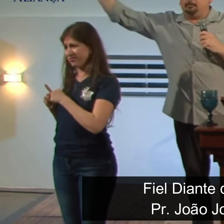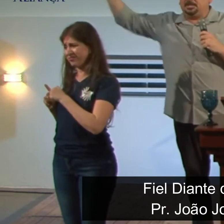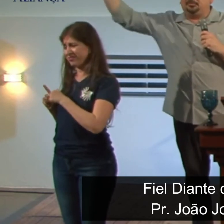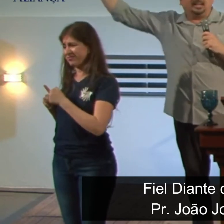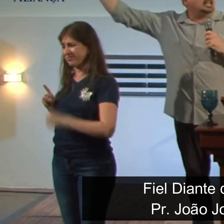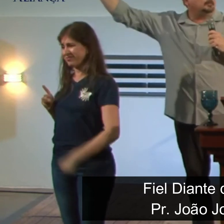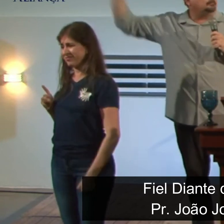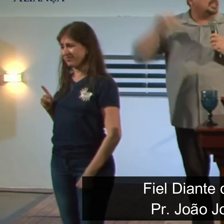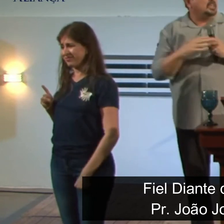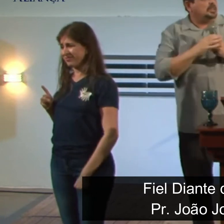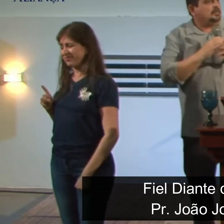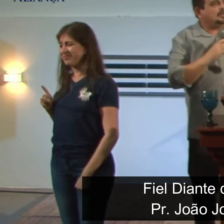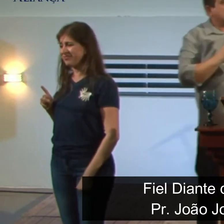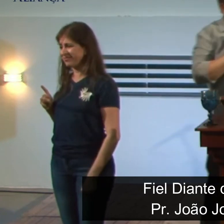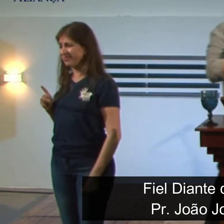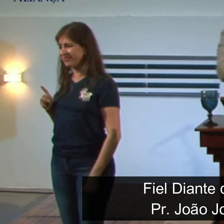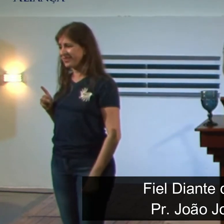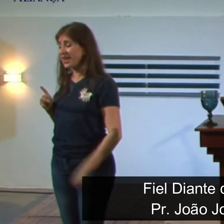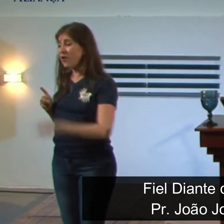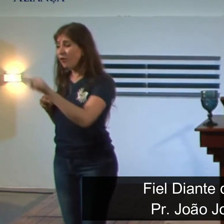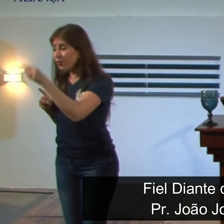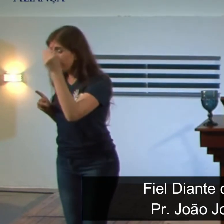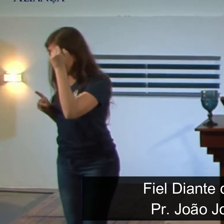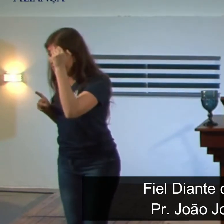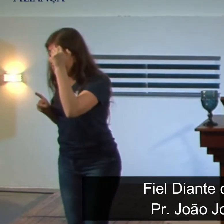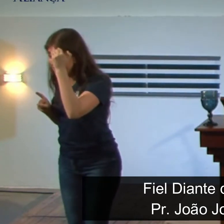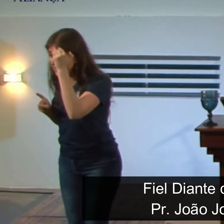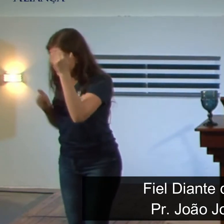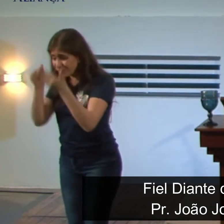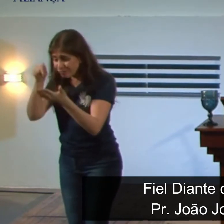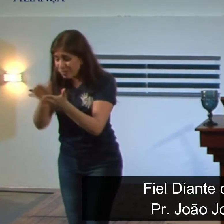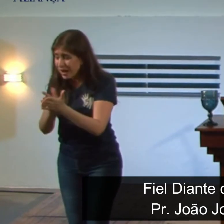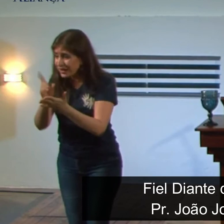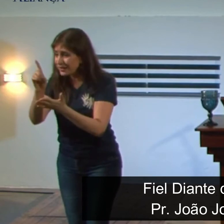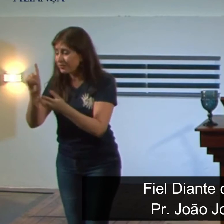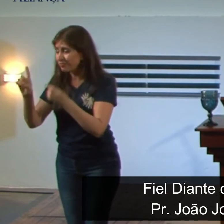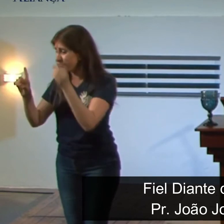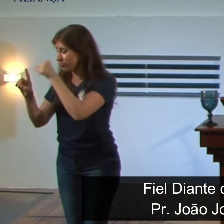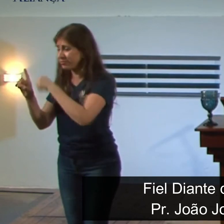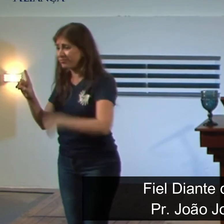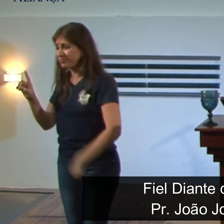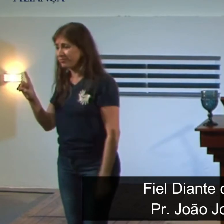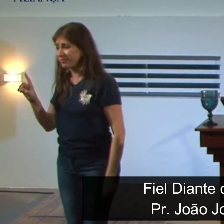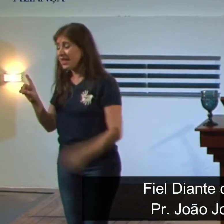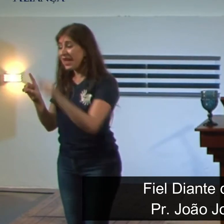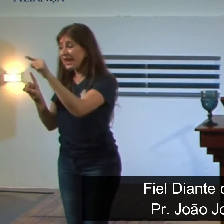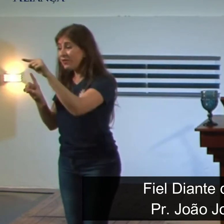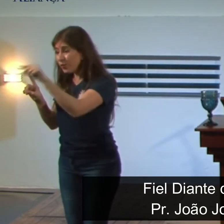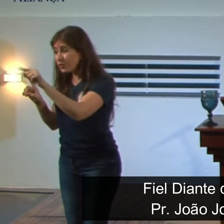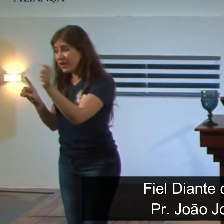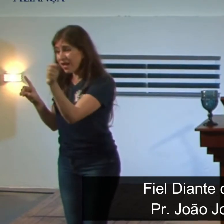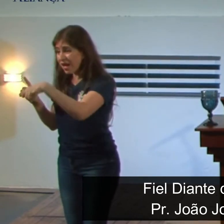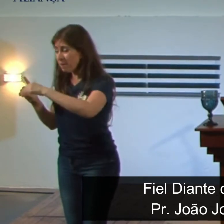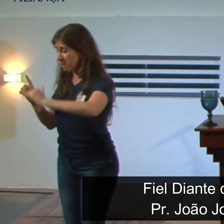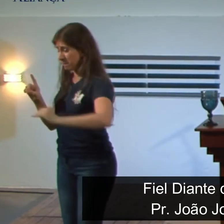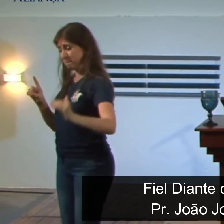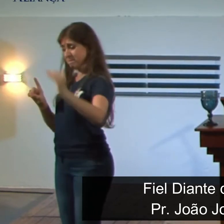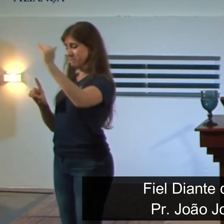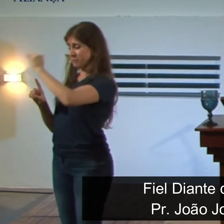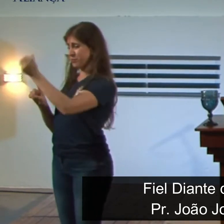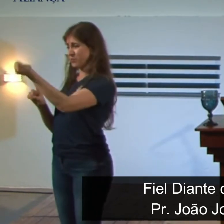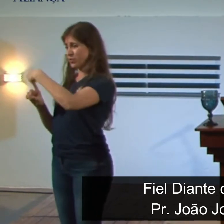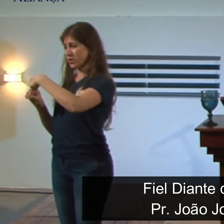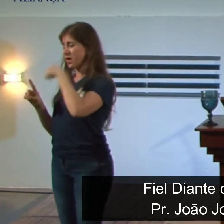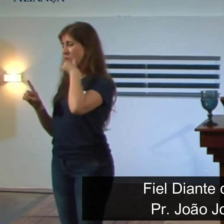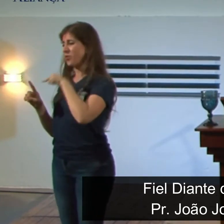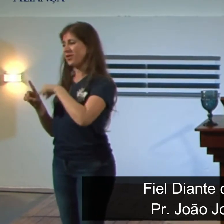humanamente falando mas ela não consegue ter um conhecimento superior que você tem a não ser que Deus alcance a não